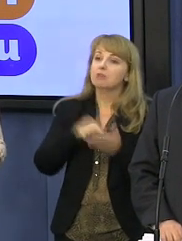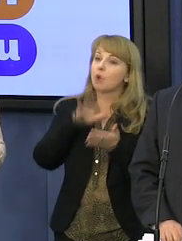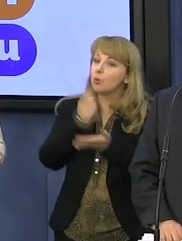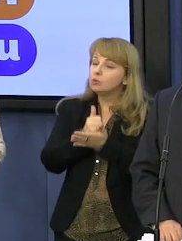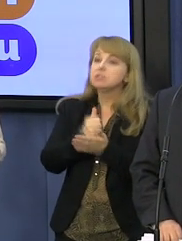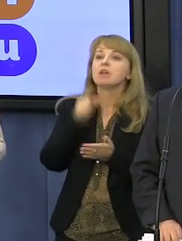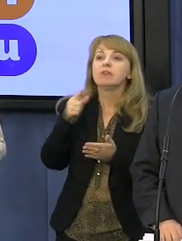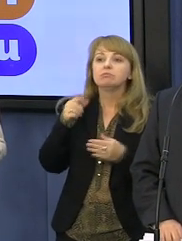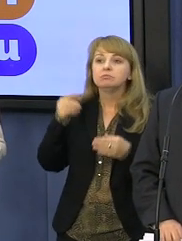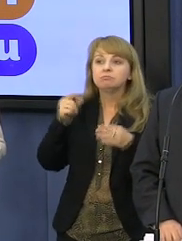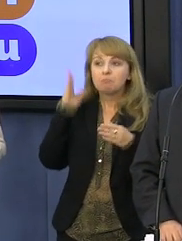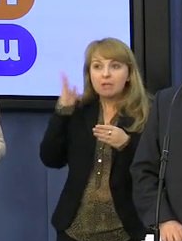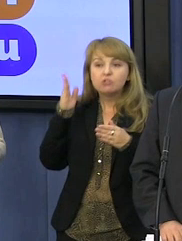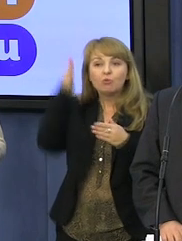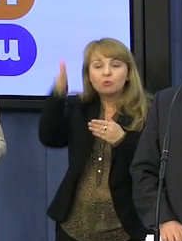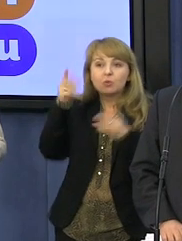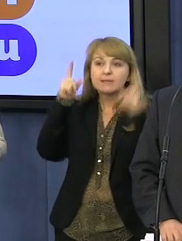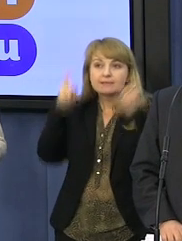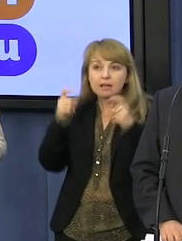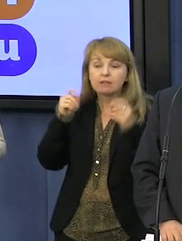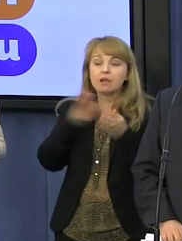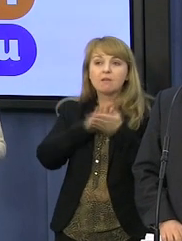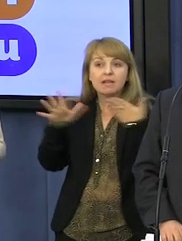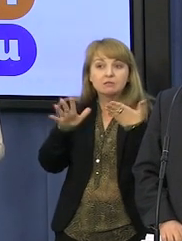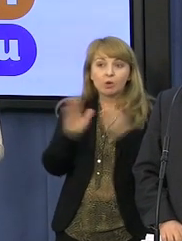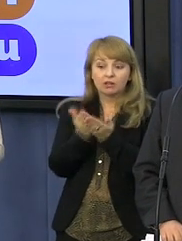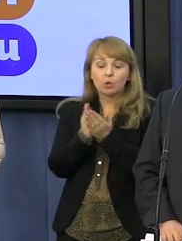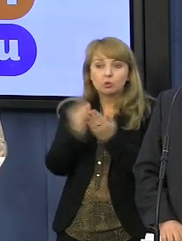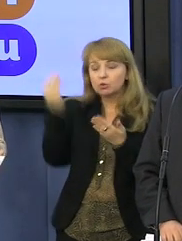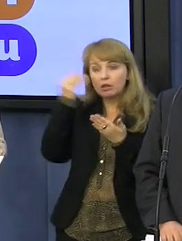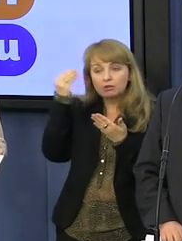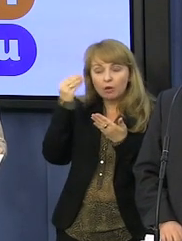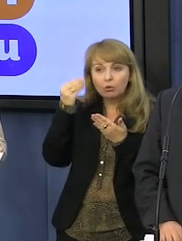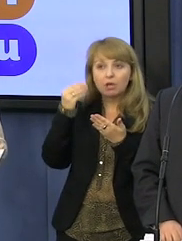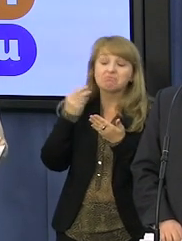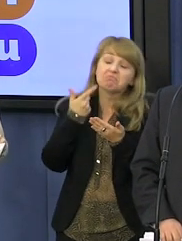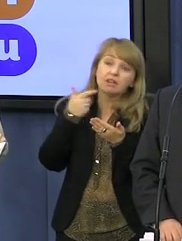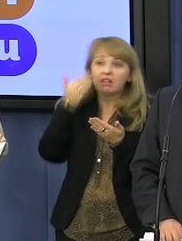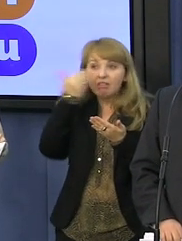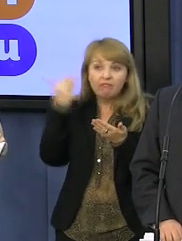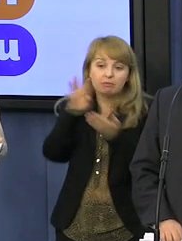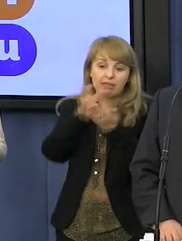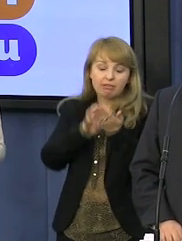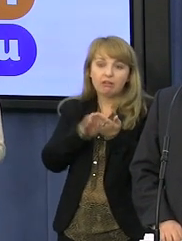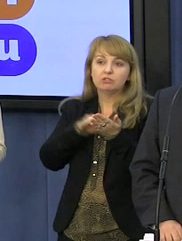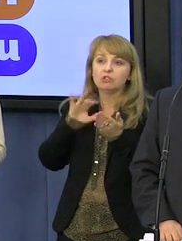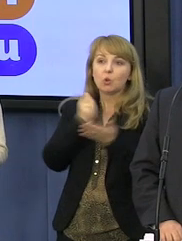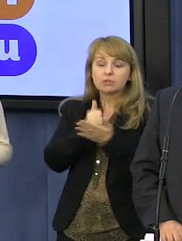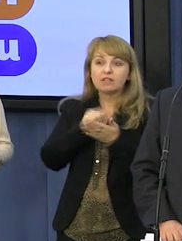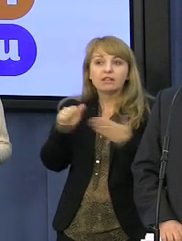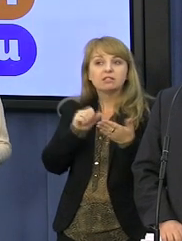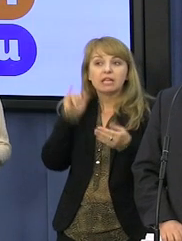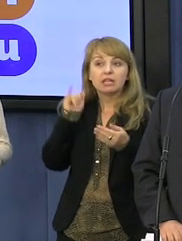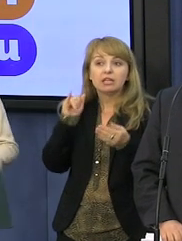uruchomić procedurę przygotowania bezpłatnych podręczników. Podobno, ponieważ z treści ustawy i z uzasadnienia tego